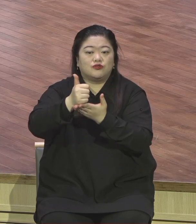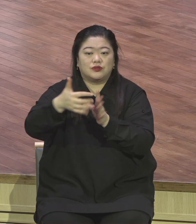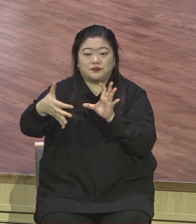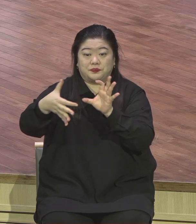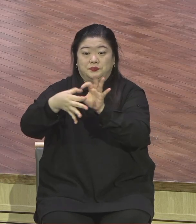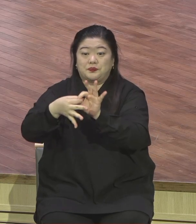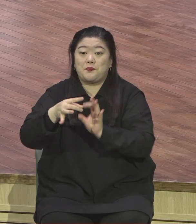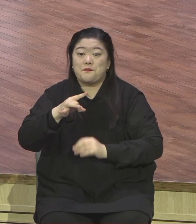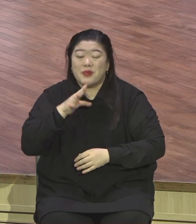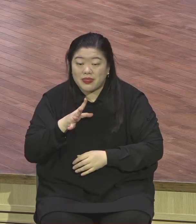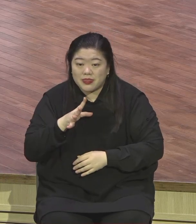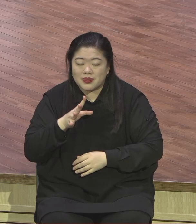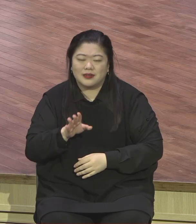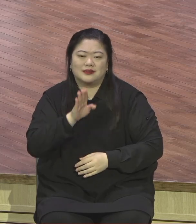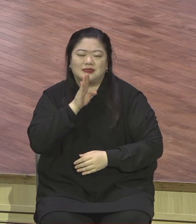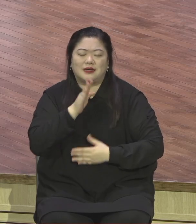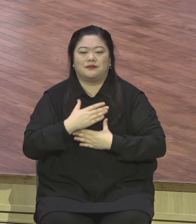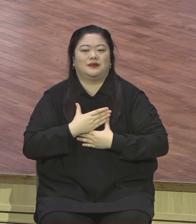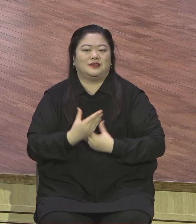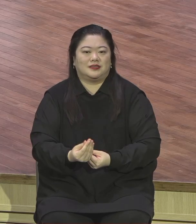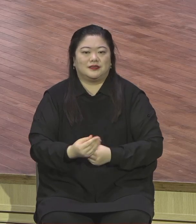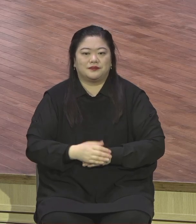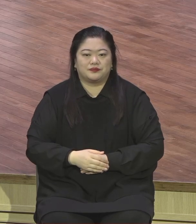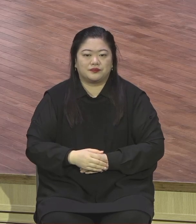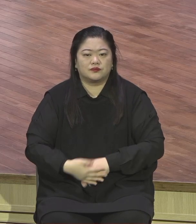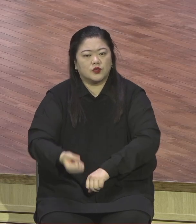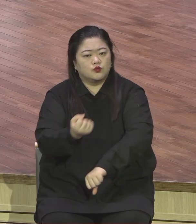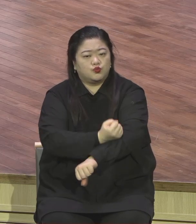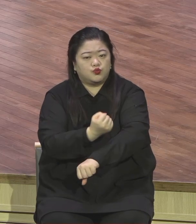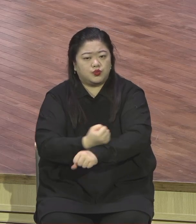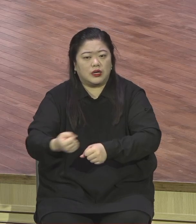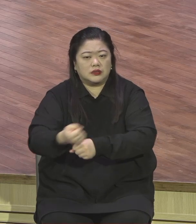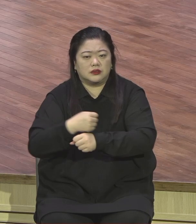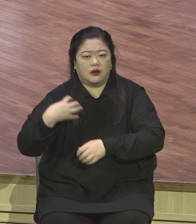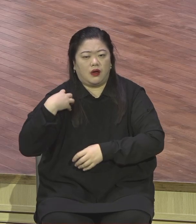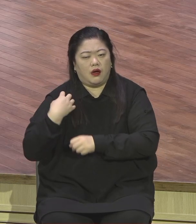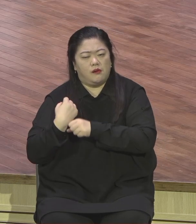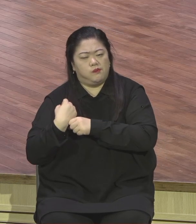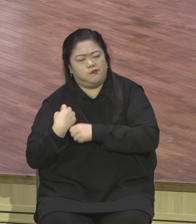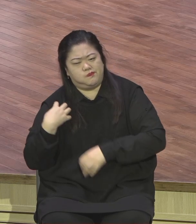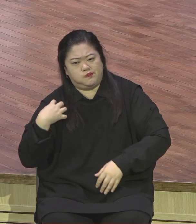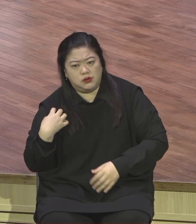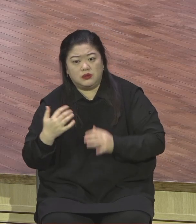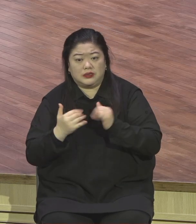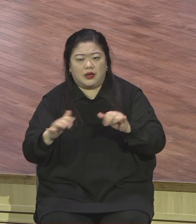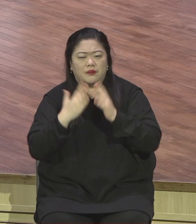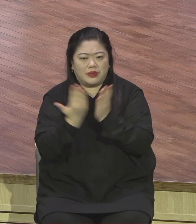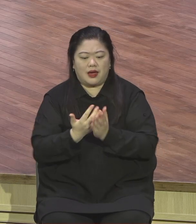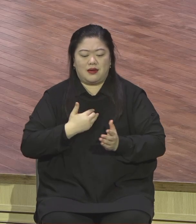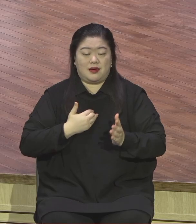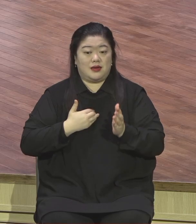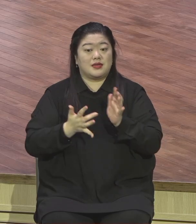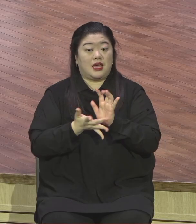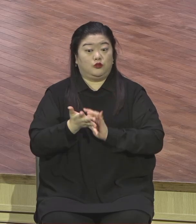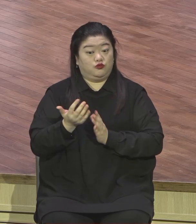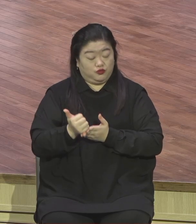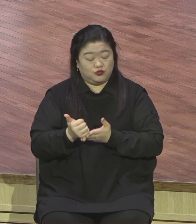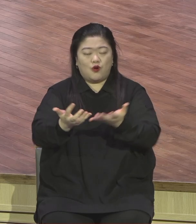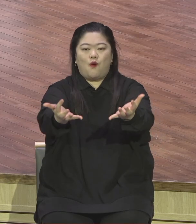28절입니다. 수고하고 무거운 짐진 자들아 다 내겨로 오라. 내가 너를 쉬게 하리라.